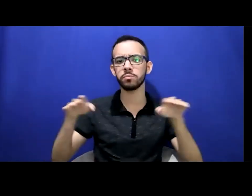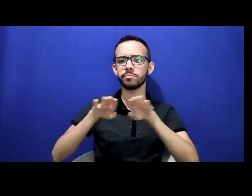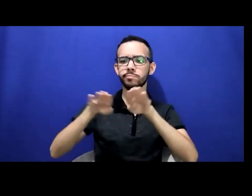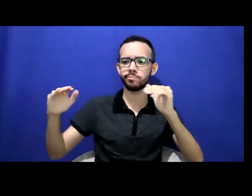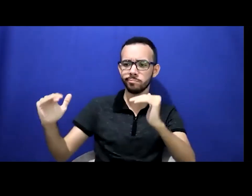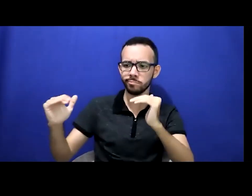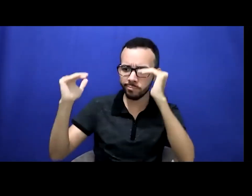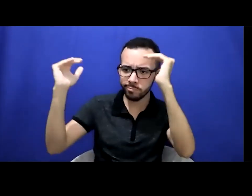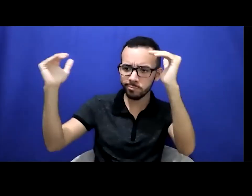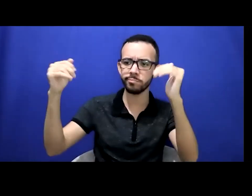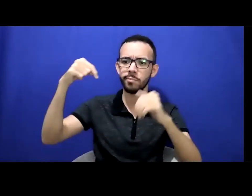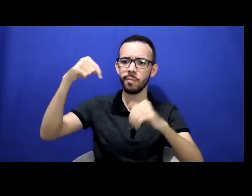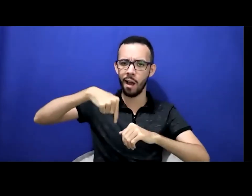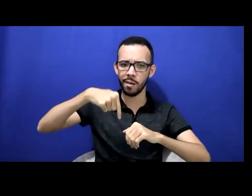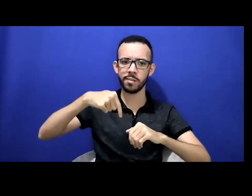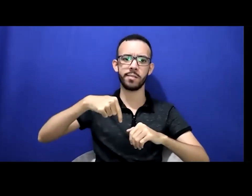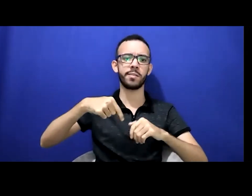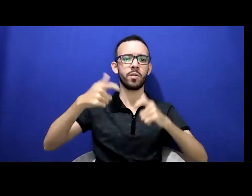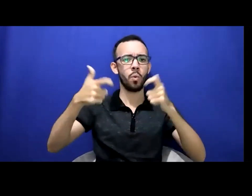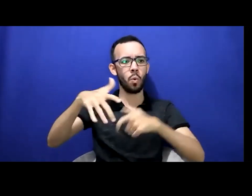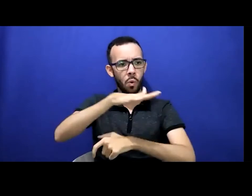eu tive que